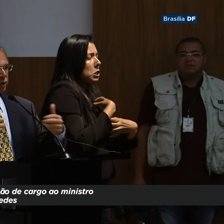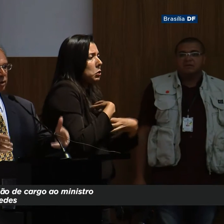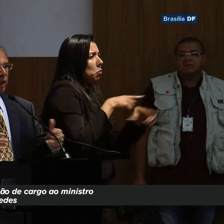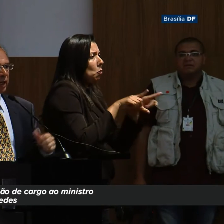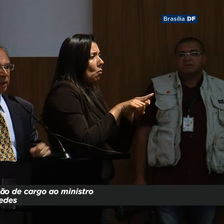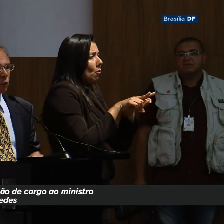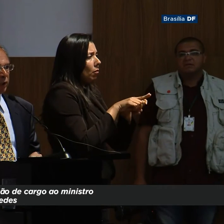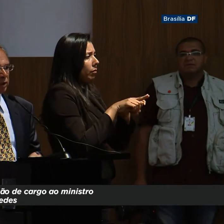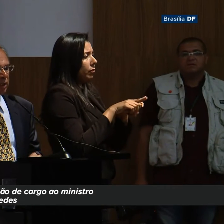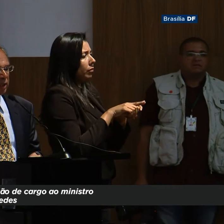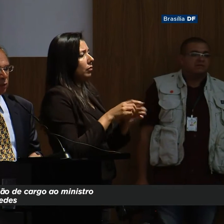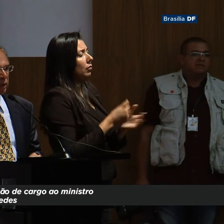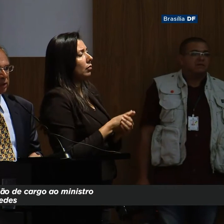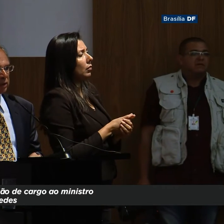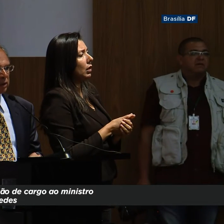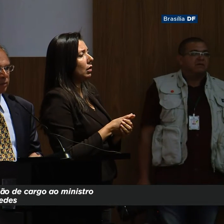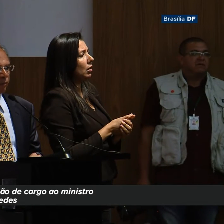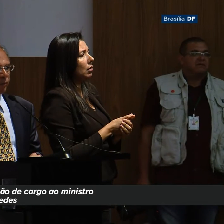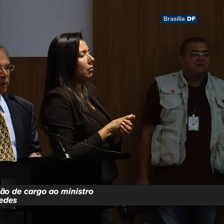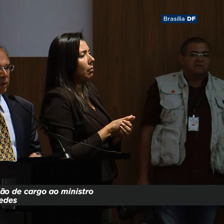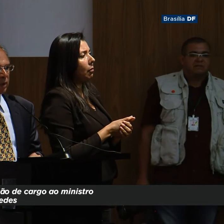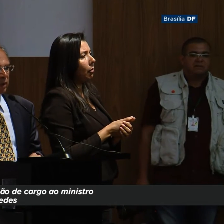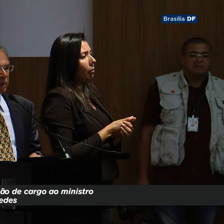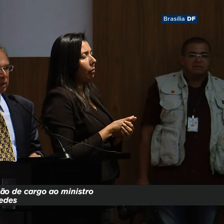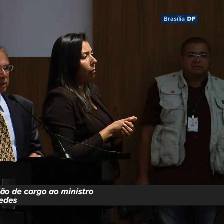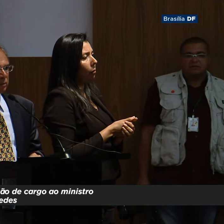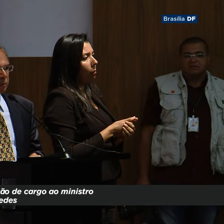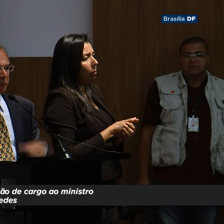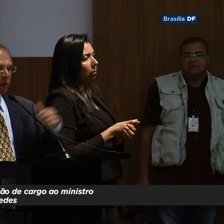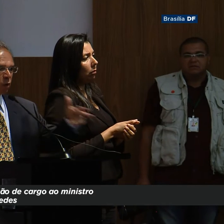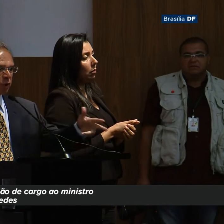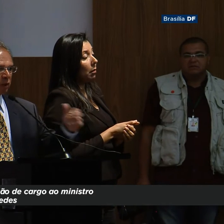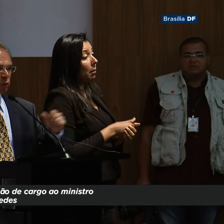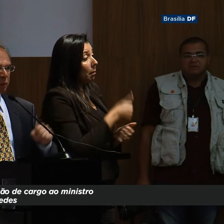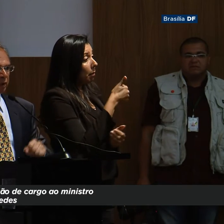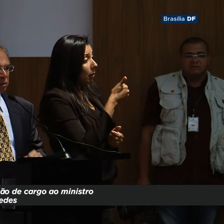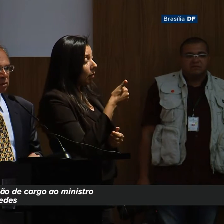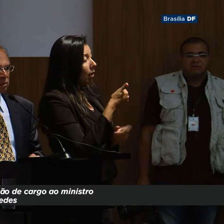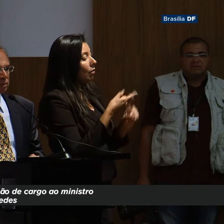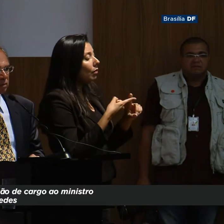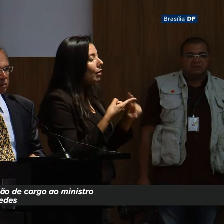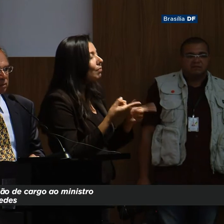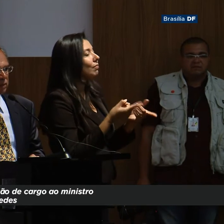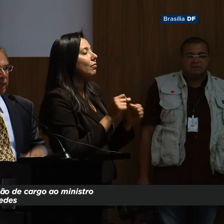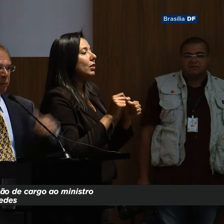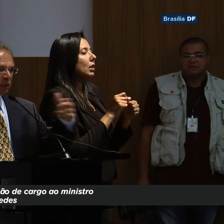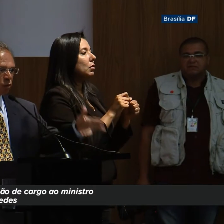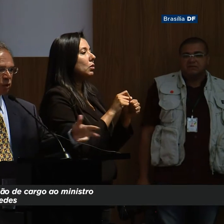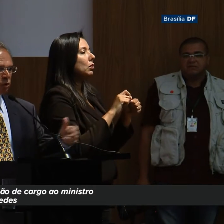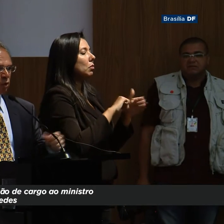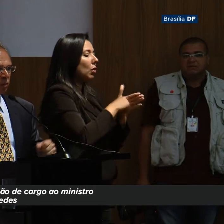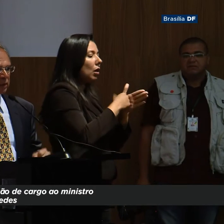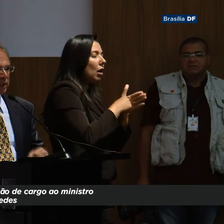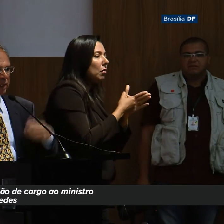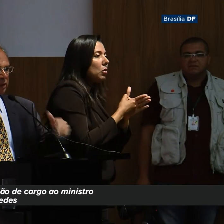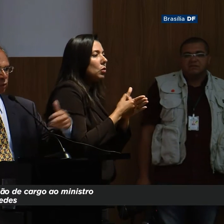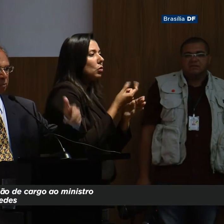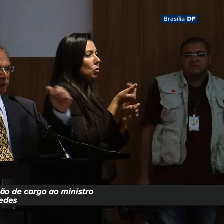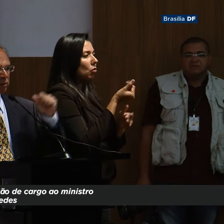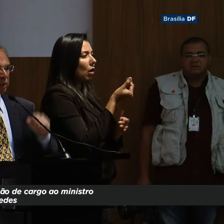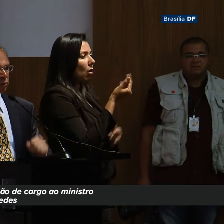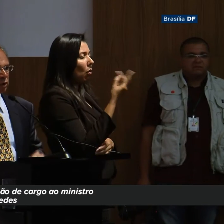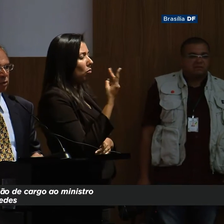durante o início da redemocratização. Primeiro, congelamos preços, que era apenas um sintoma,